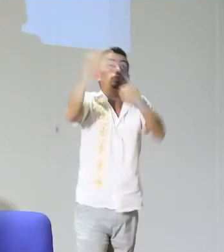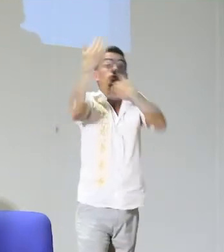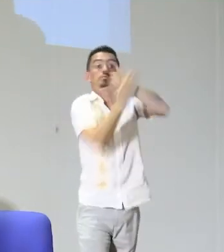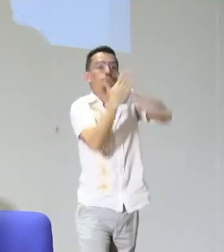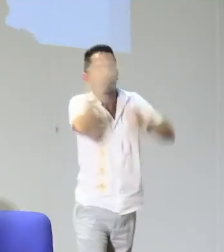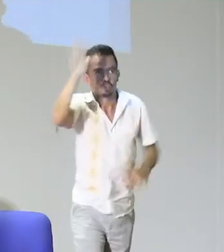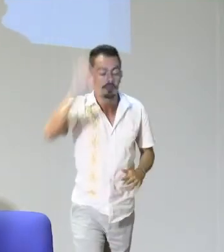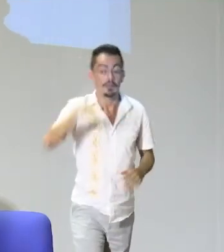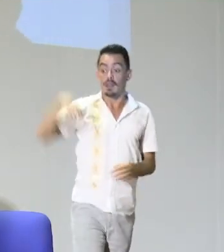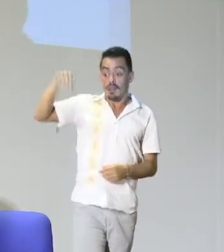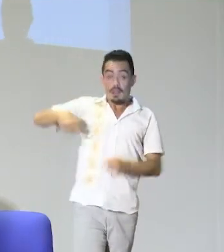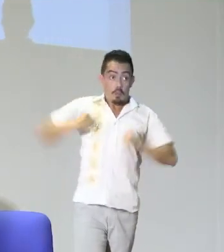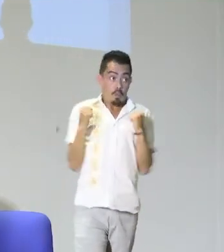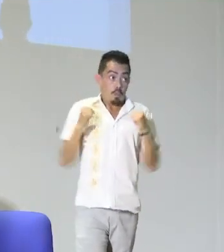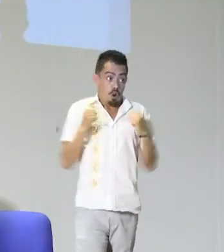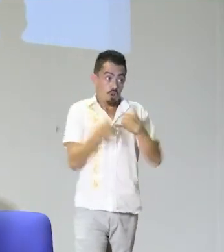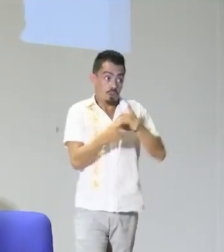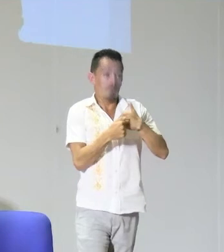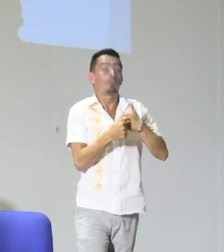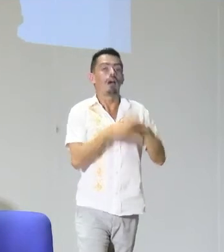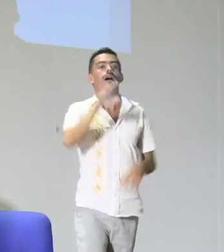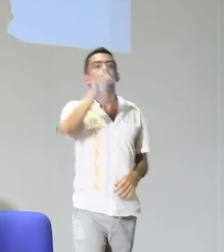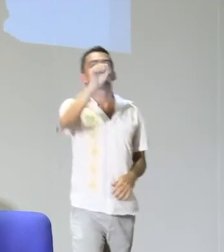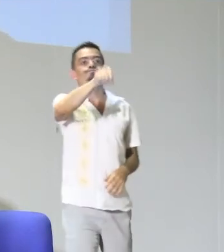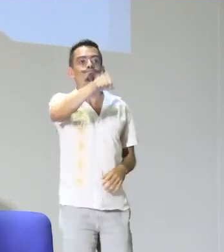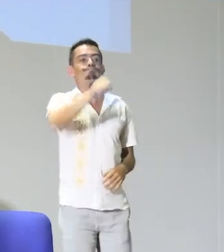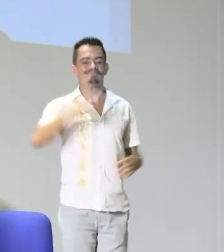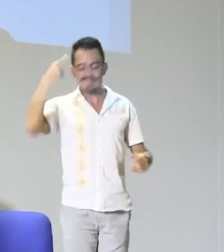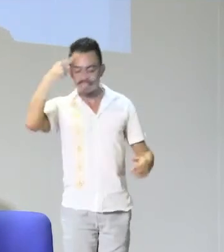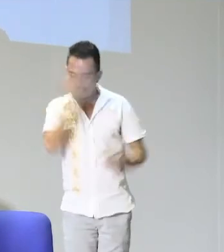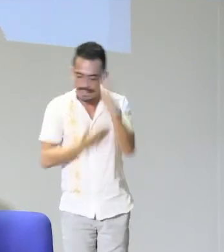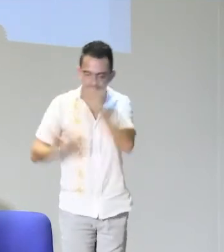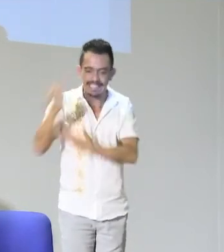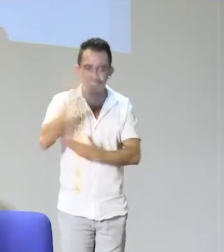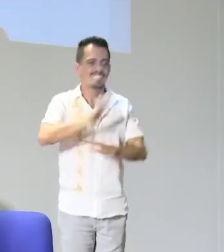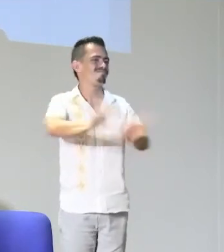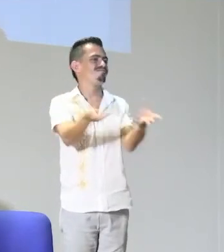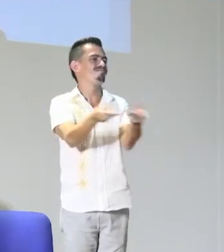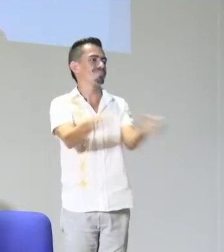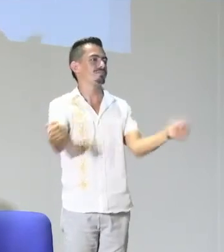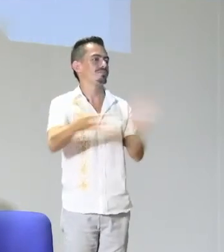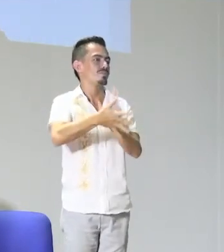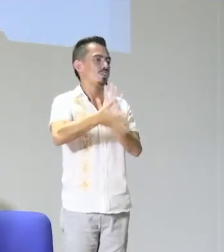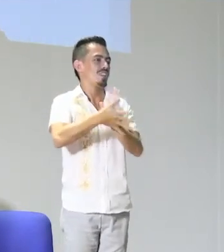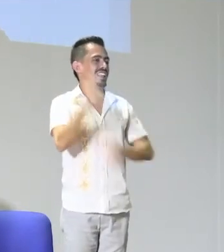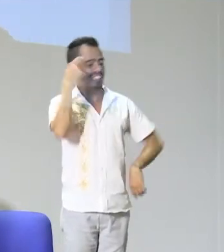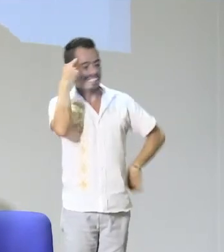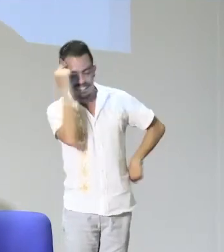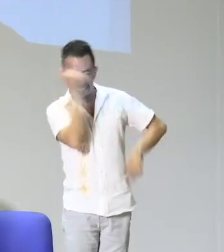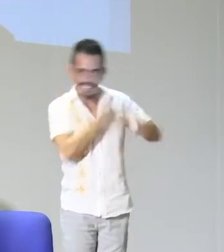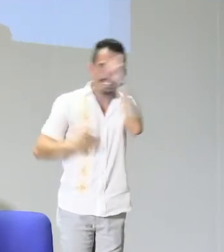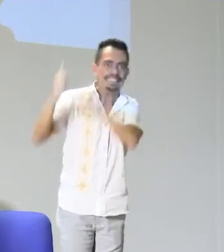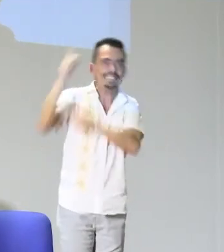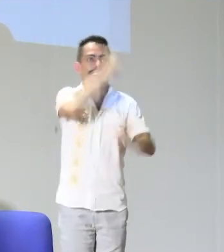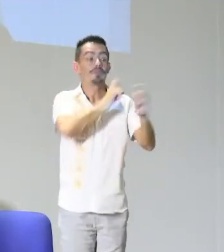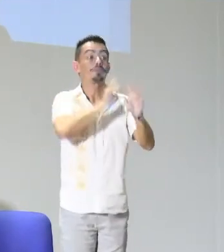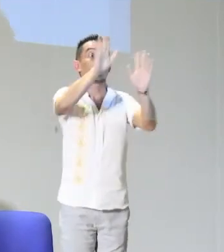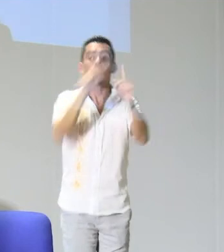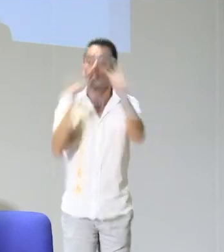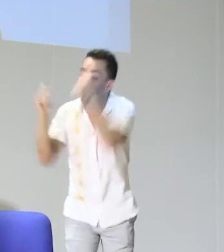En algunos colegios, como ustedes saben, se presenta la situación, yo no sé tanto a nivel nacional, pero en Bogotá sí se observa que